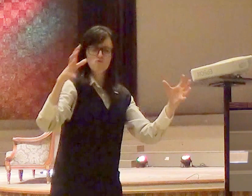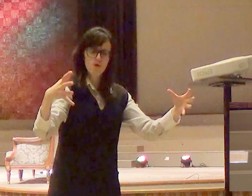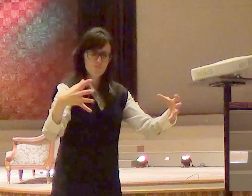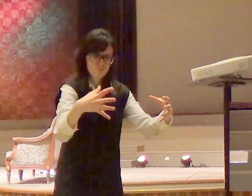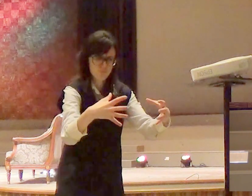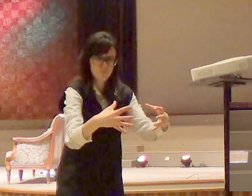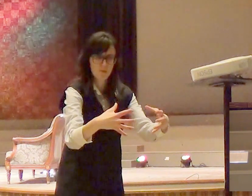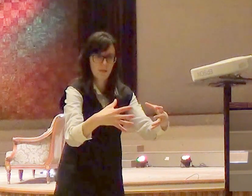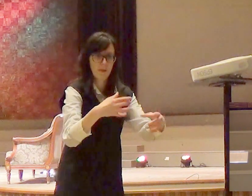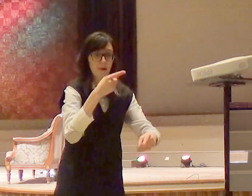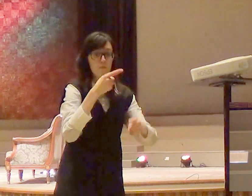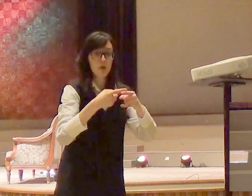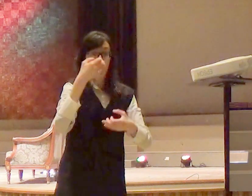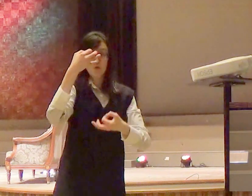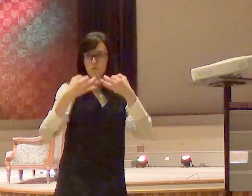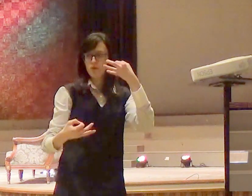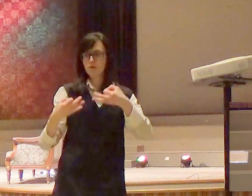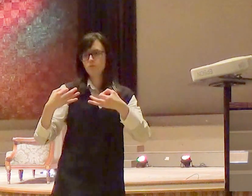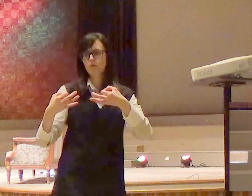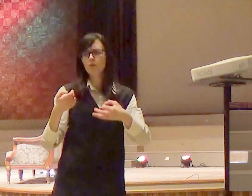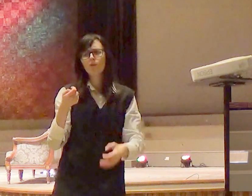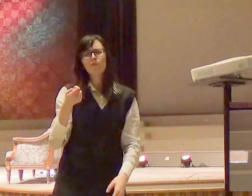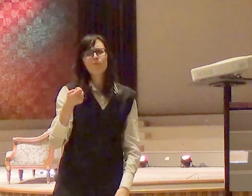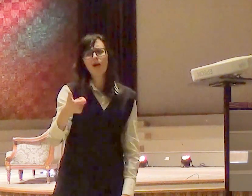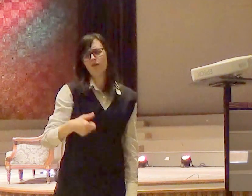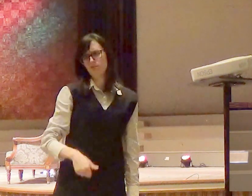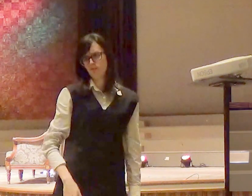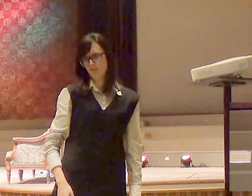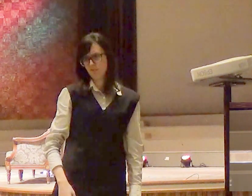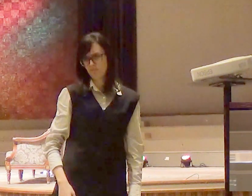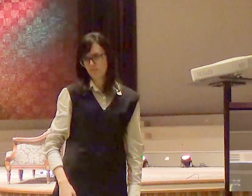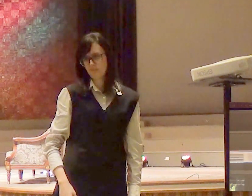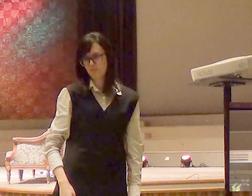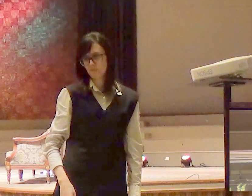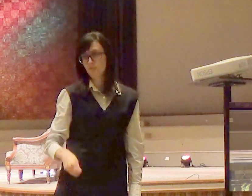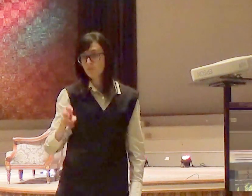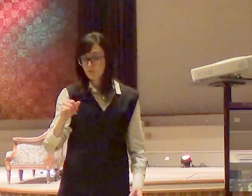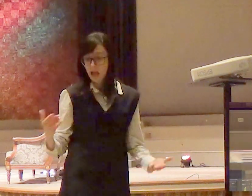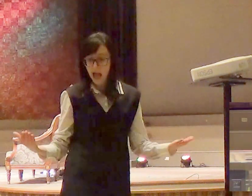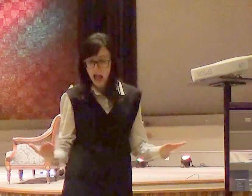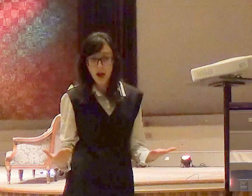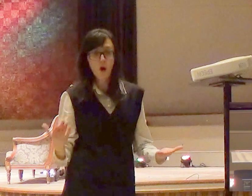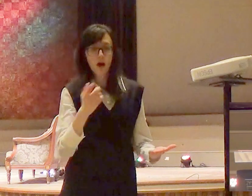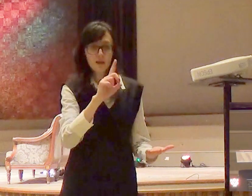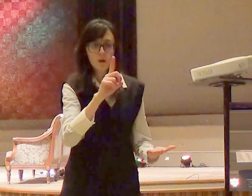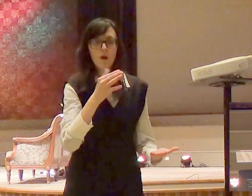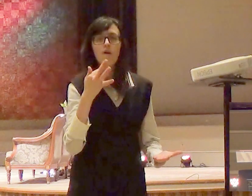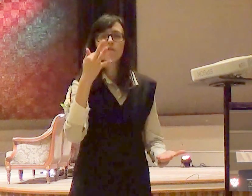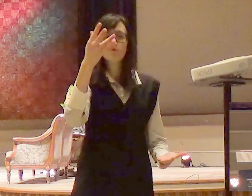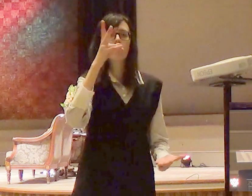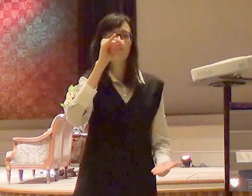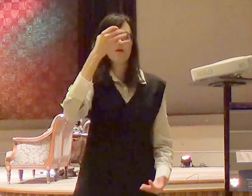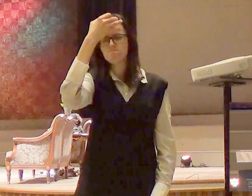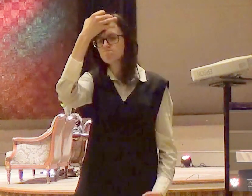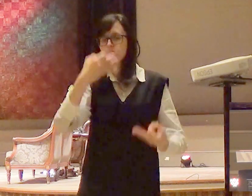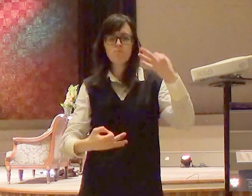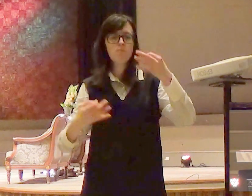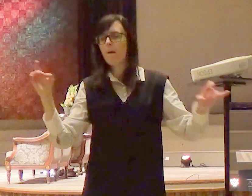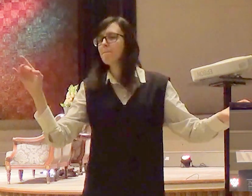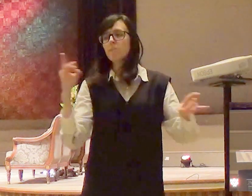porque o juízo de Deus está chegando e se não chegar aqui agora ele vai chegar um dia na tua vida porque um dia todos nós vamos ter